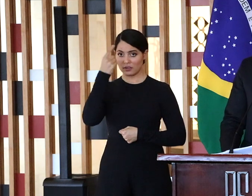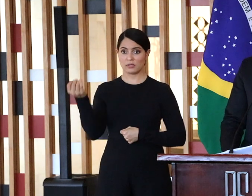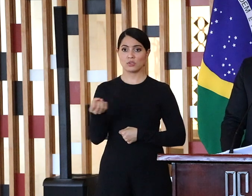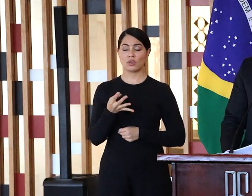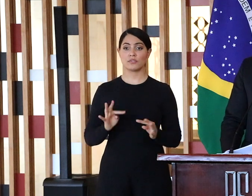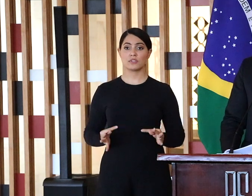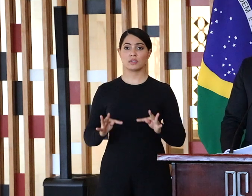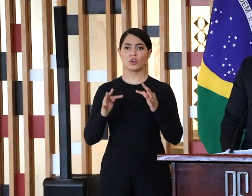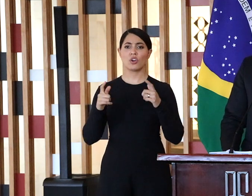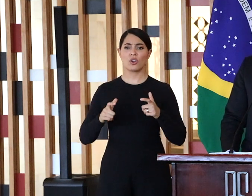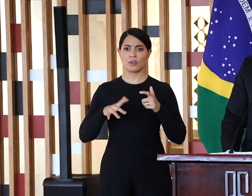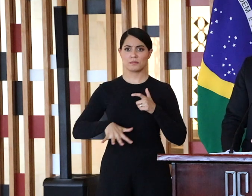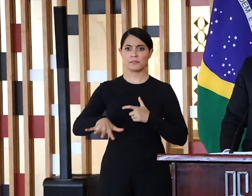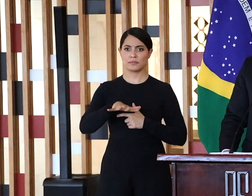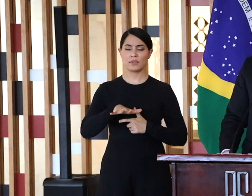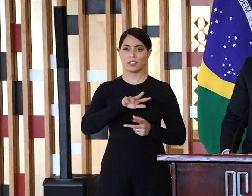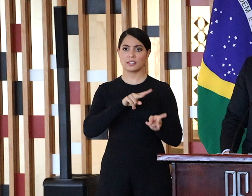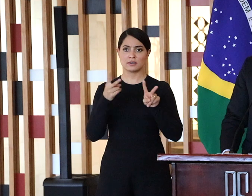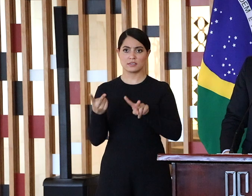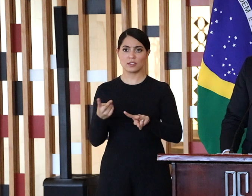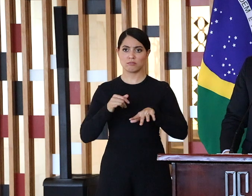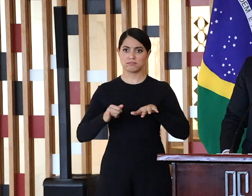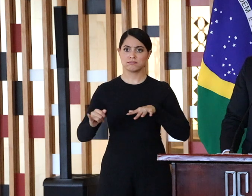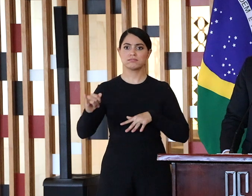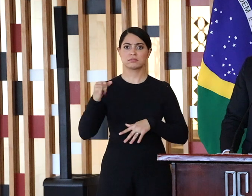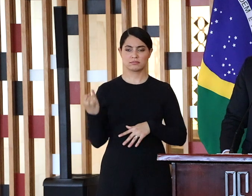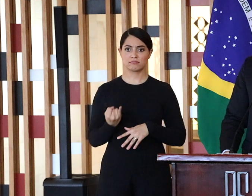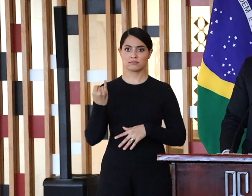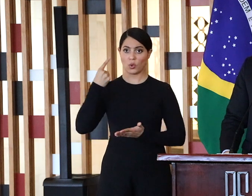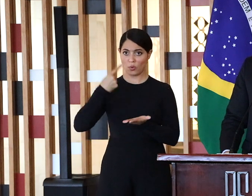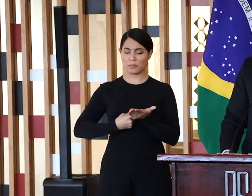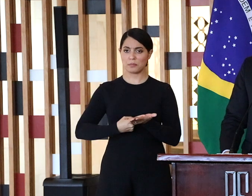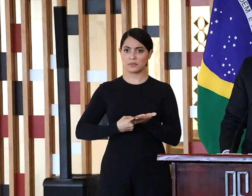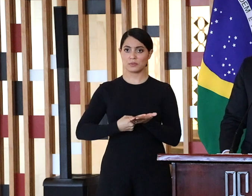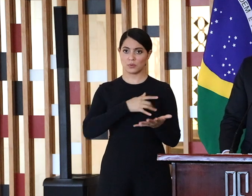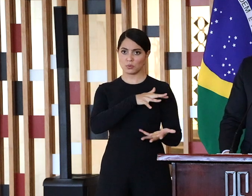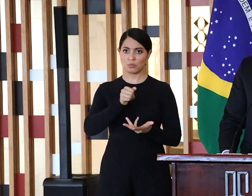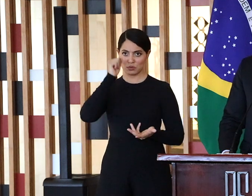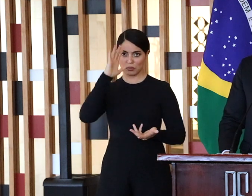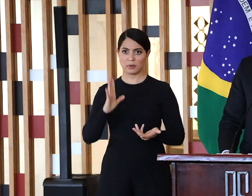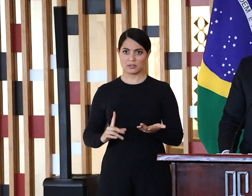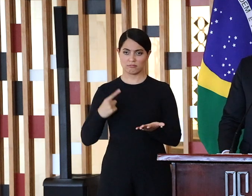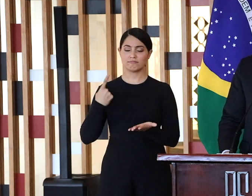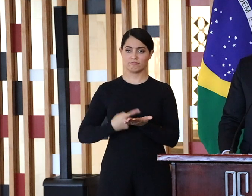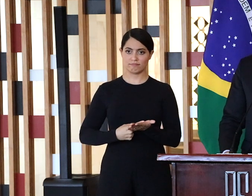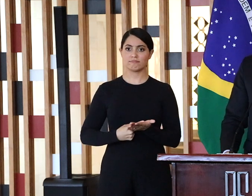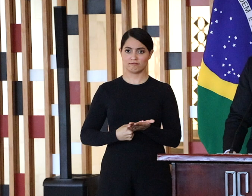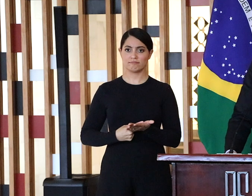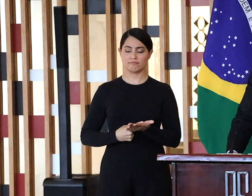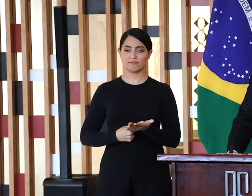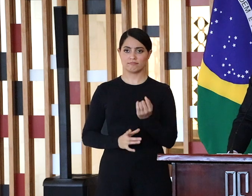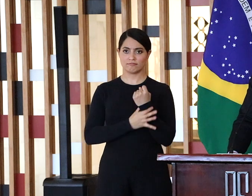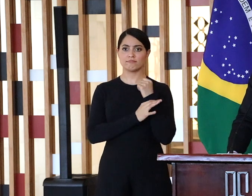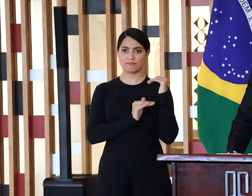área da transição energética inclusive é um compromisso internacional do Brasil, quer dizer, do mundo, para combater os efeitos da